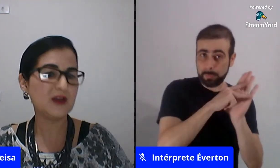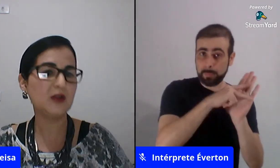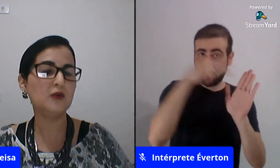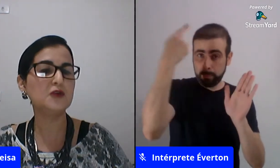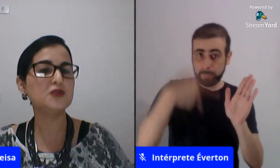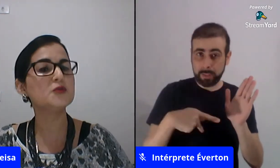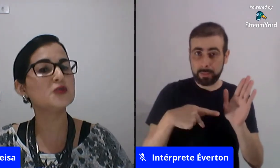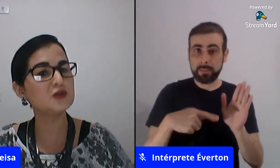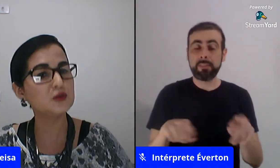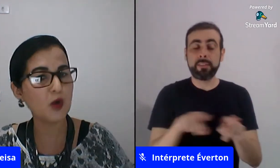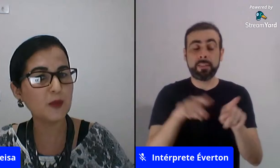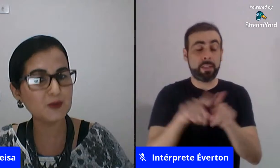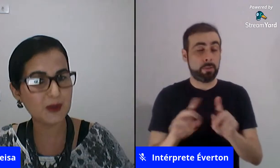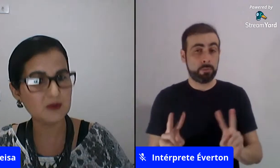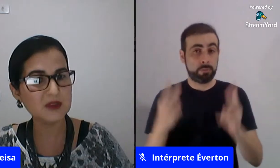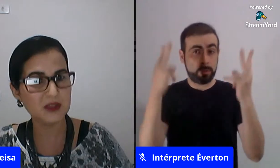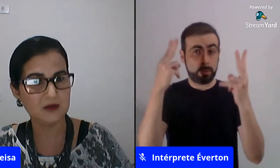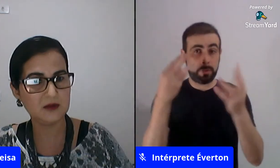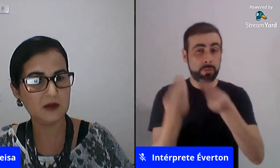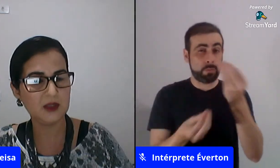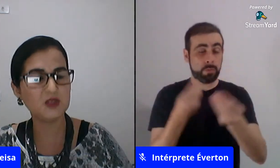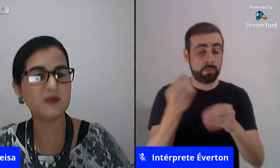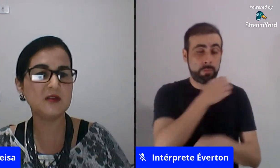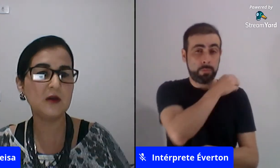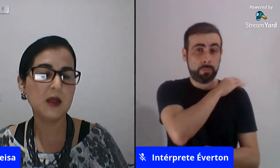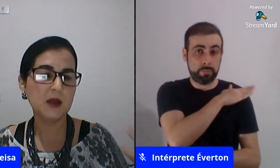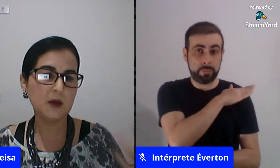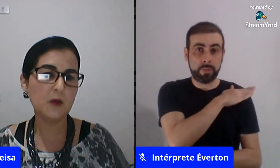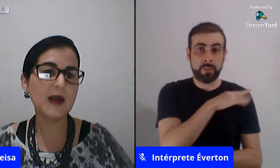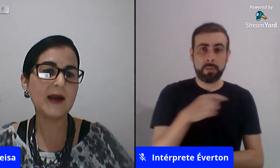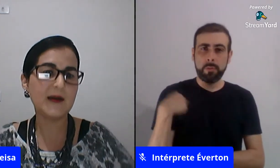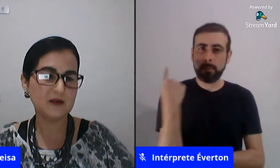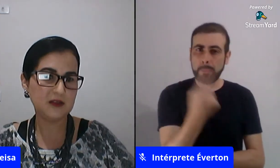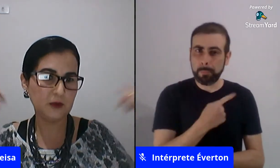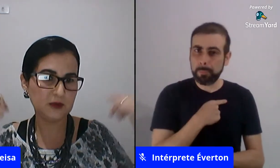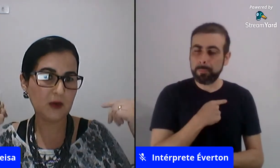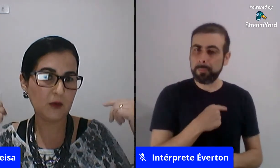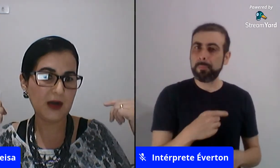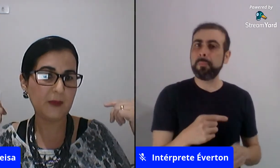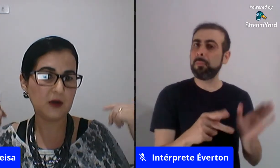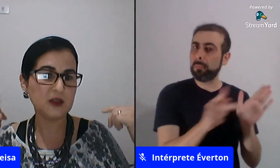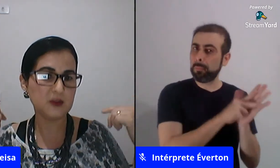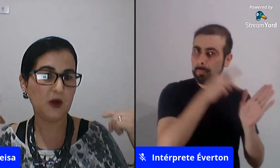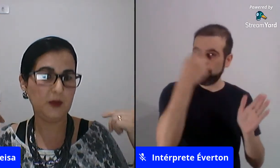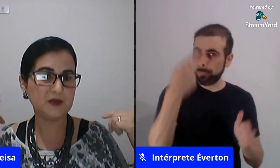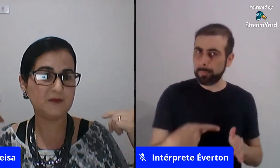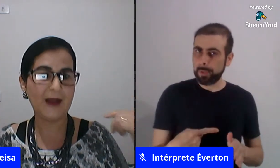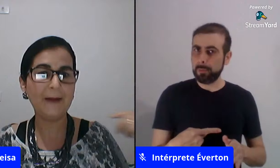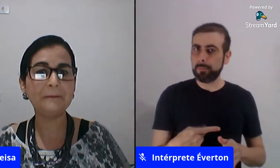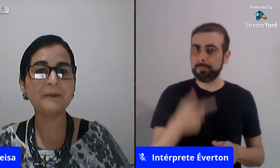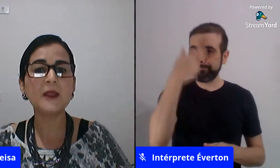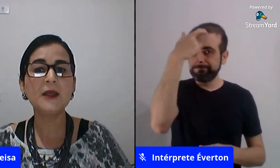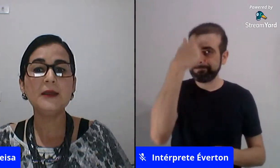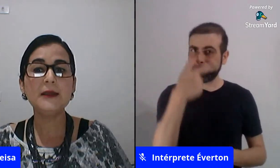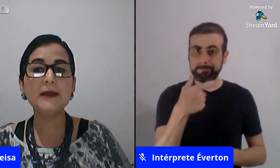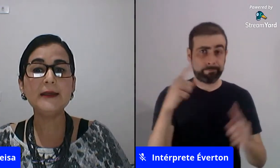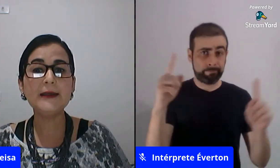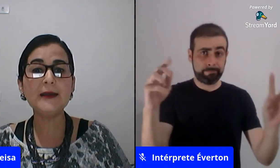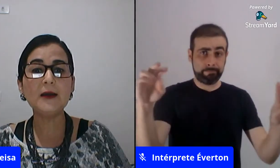sobre os nossos valores sobre os nossos próprios preconceitos a gente precisa ter um olhar se voltar um olhar para nós próprios tá